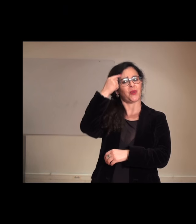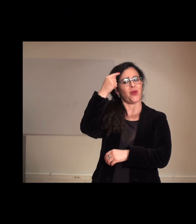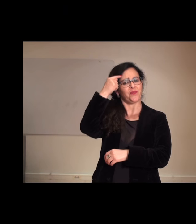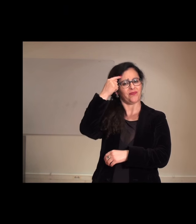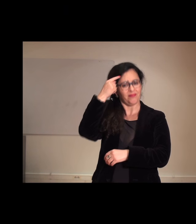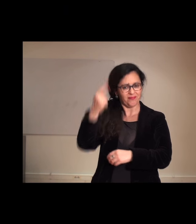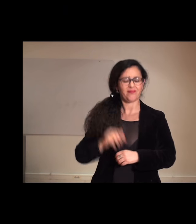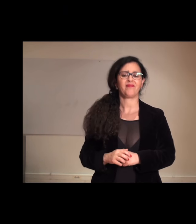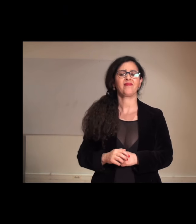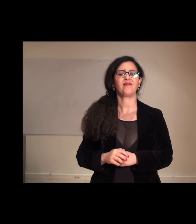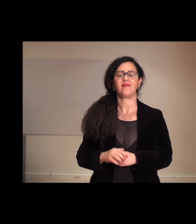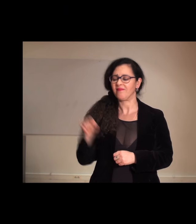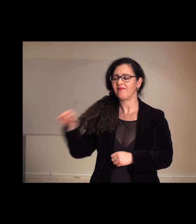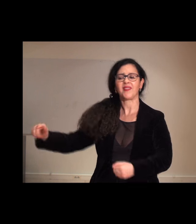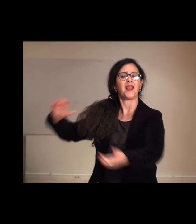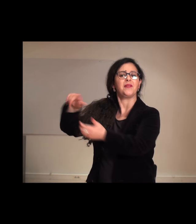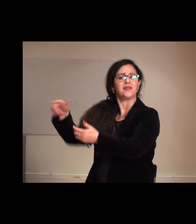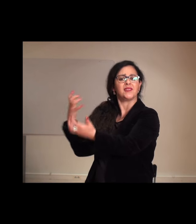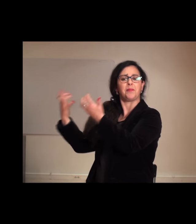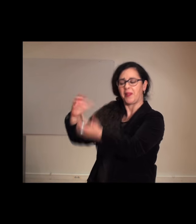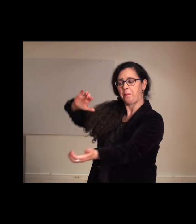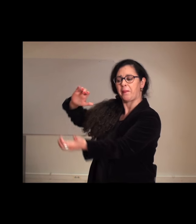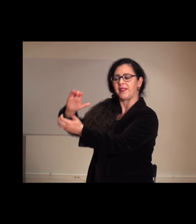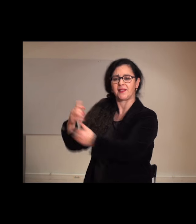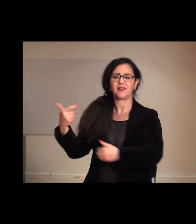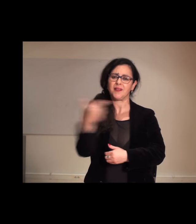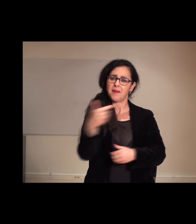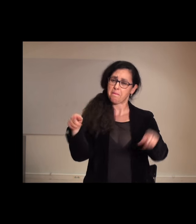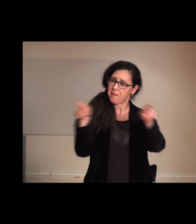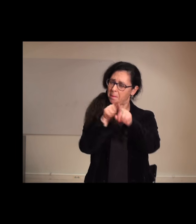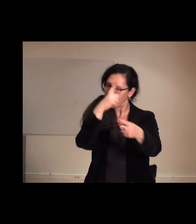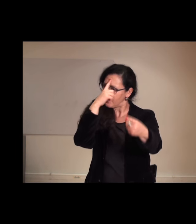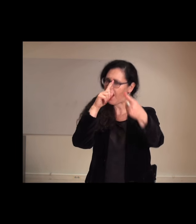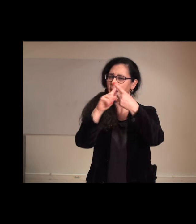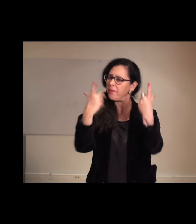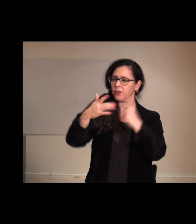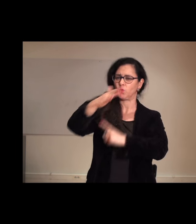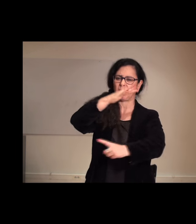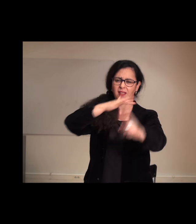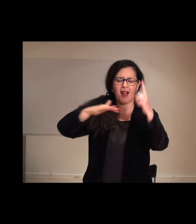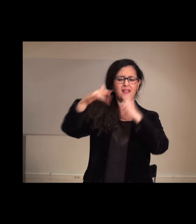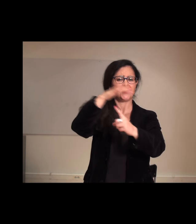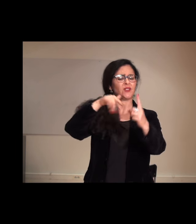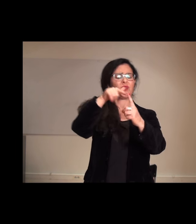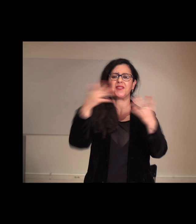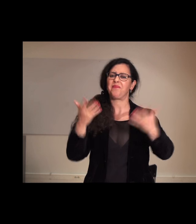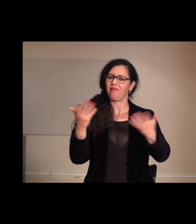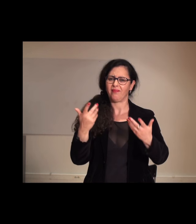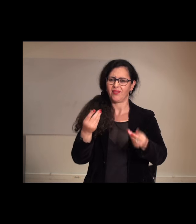Après Toc Toc Toc, qui questionne les dérives sociales sur un ton léger et plein d'humour, Pierre Rigal,